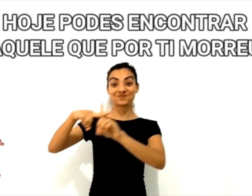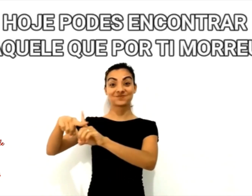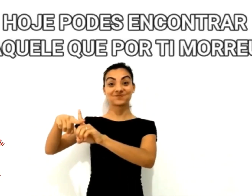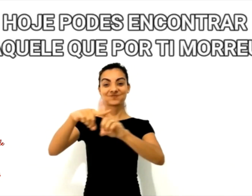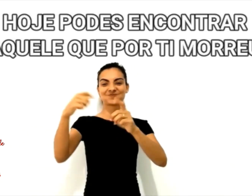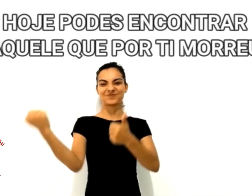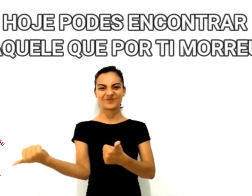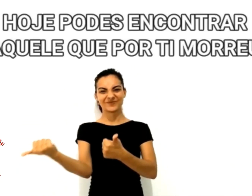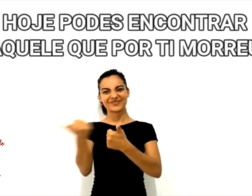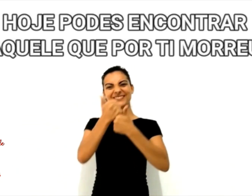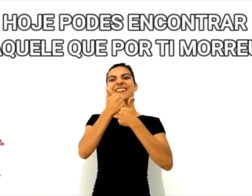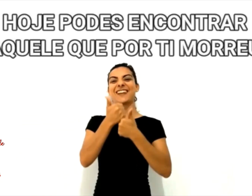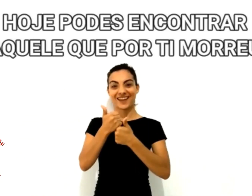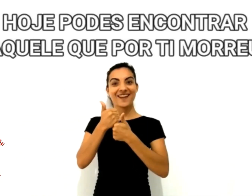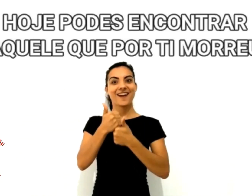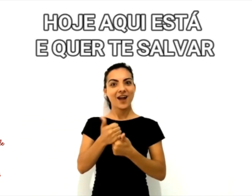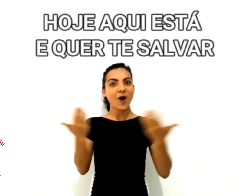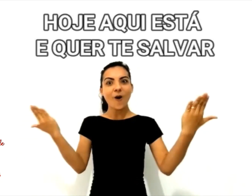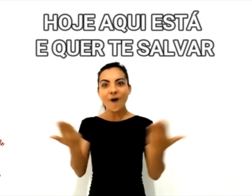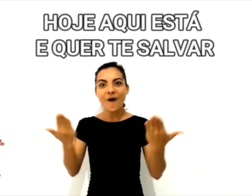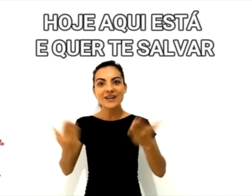O Senhor